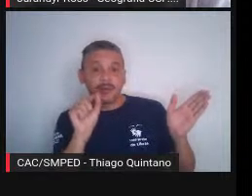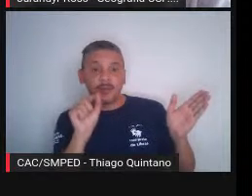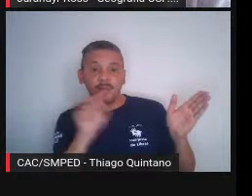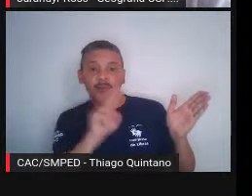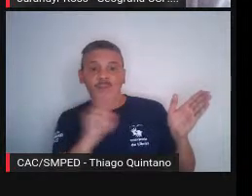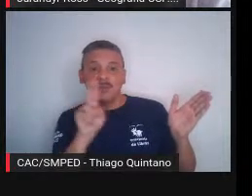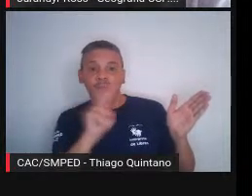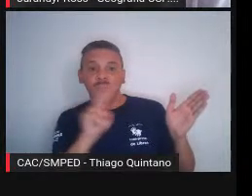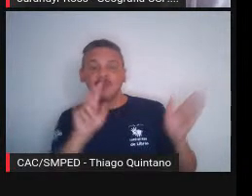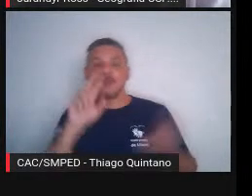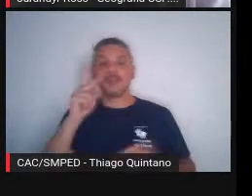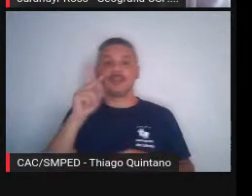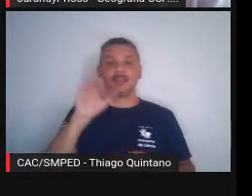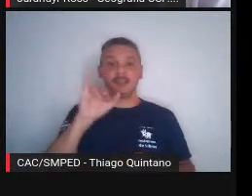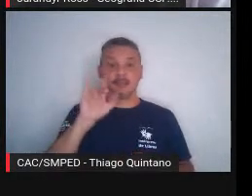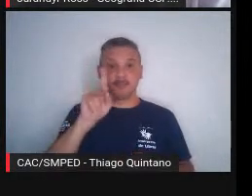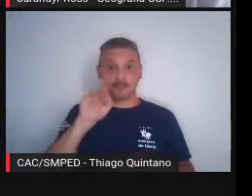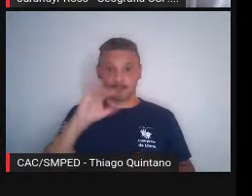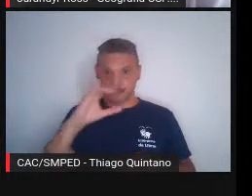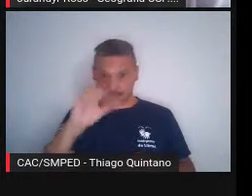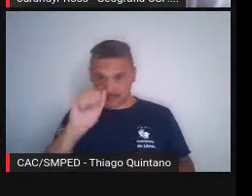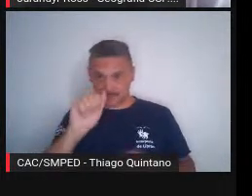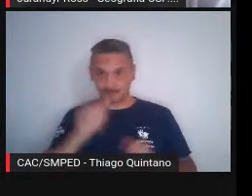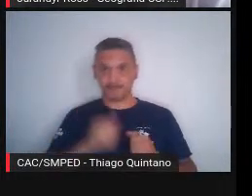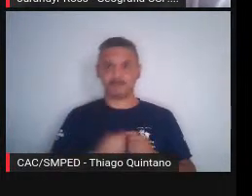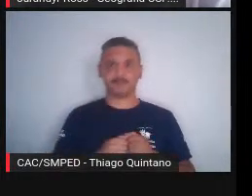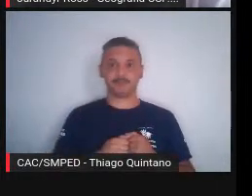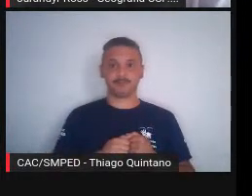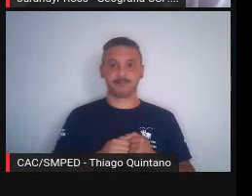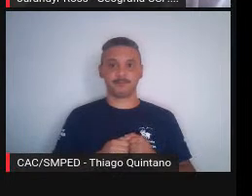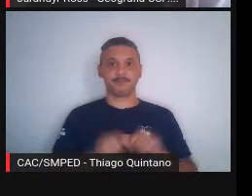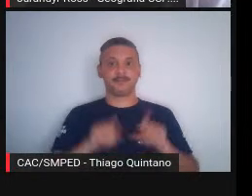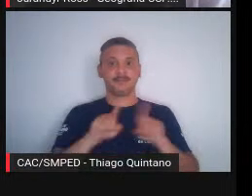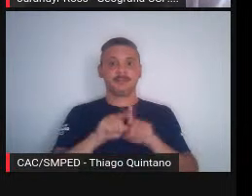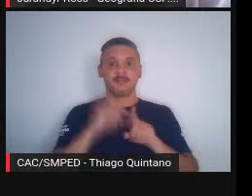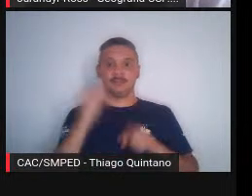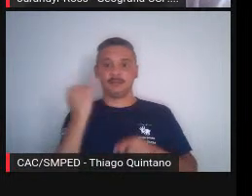é se chama? Hípica, não é? E, portanto,